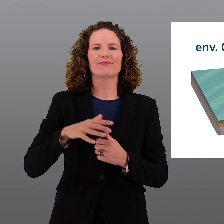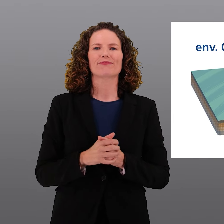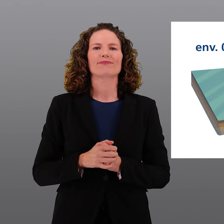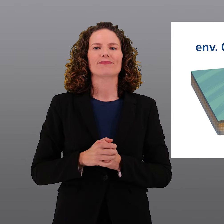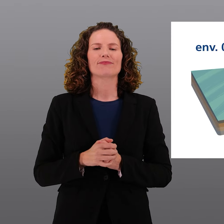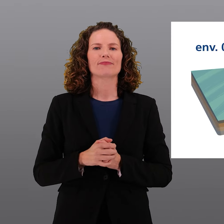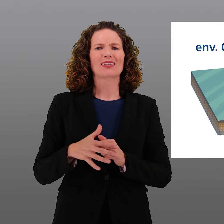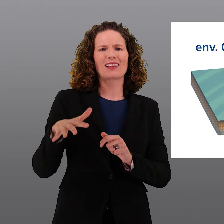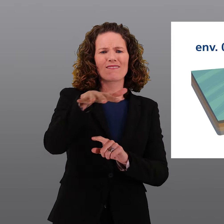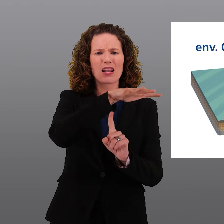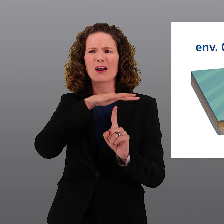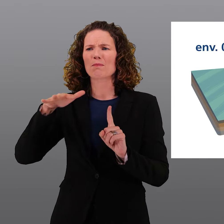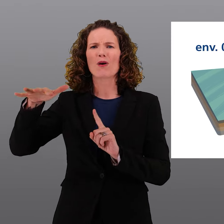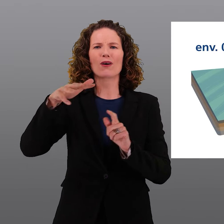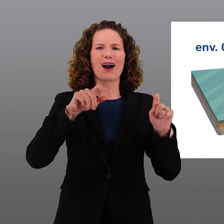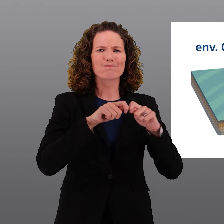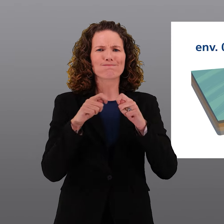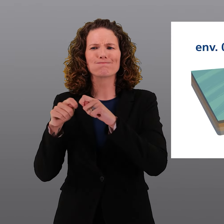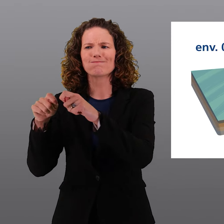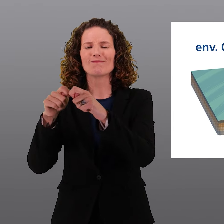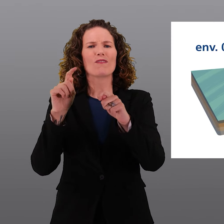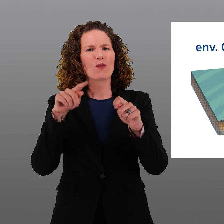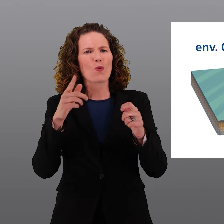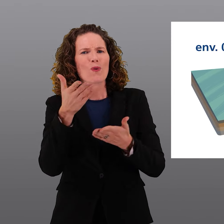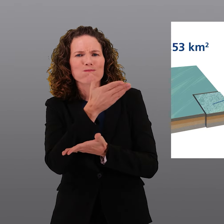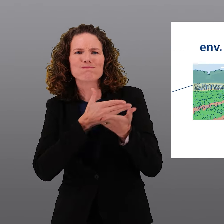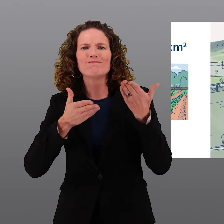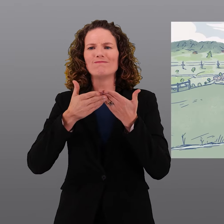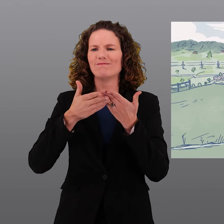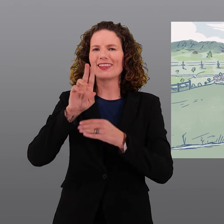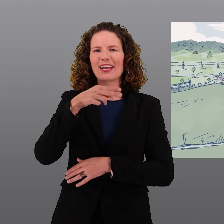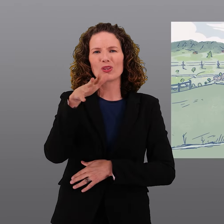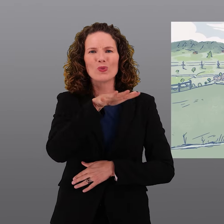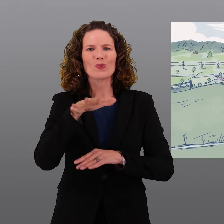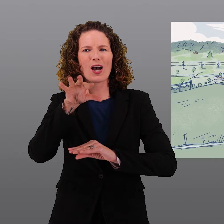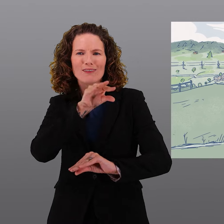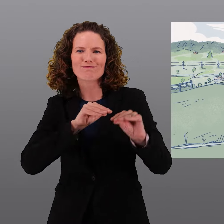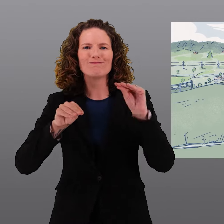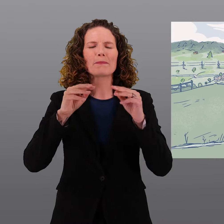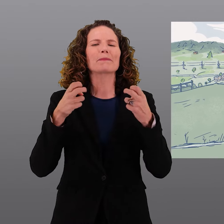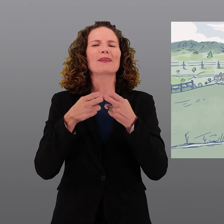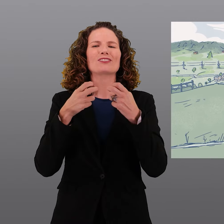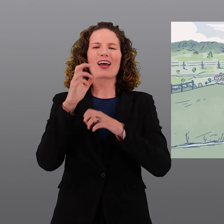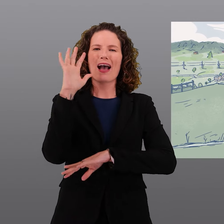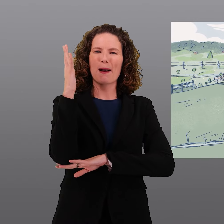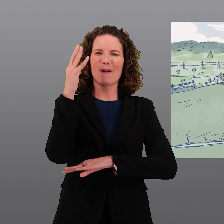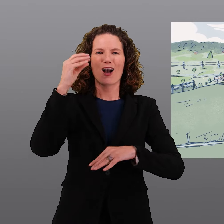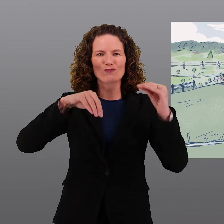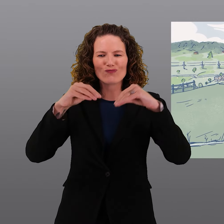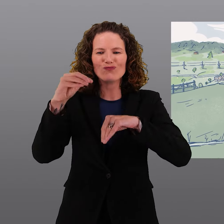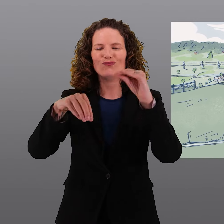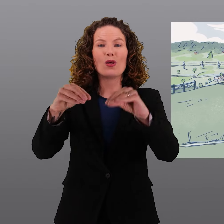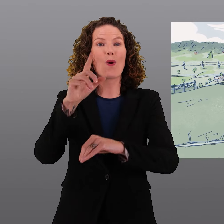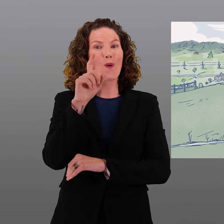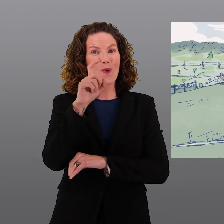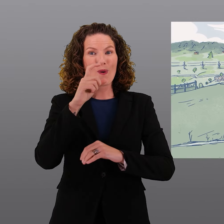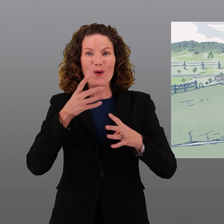compensées en valorisant d'autres surfaces. Les atteintes à l'environnement seront compensées par des mesures de remplacement et des renaturation,